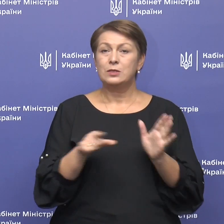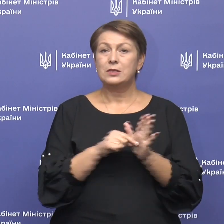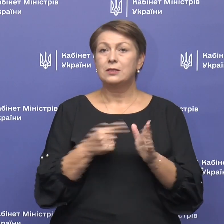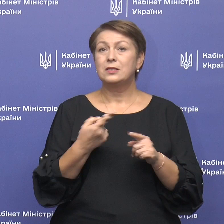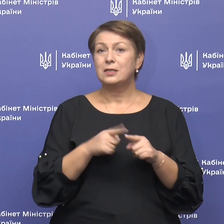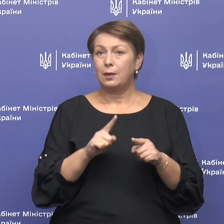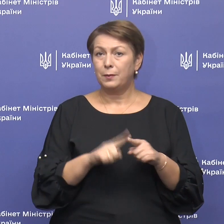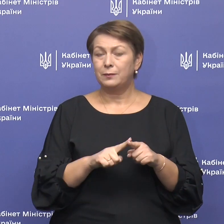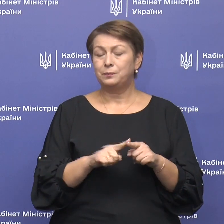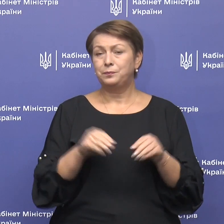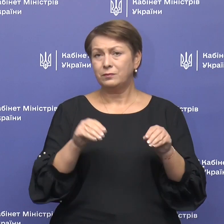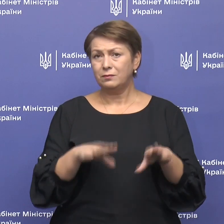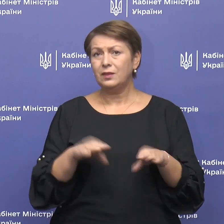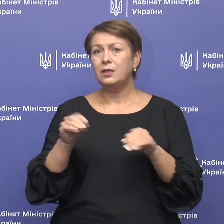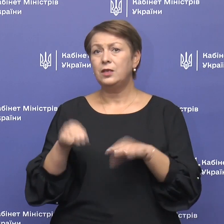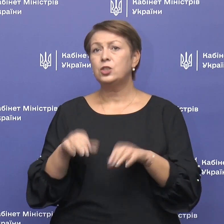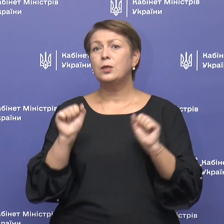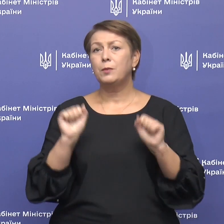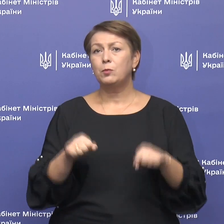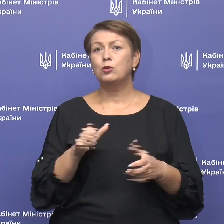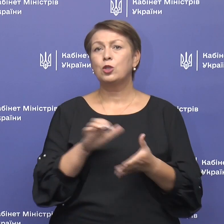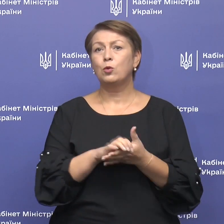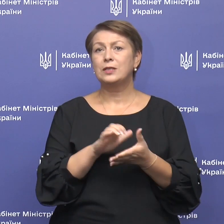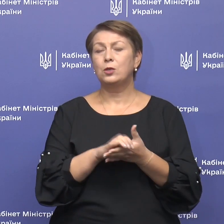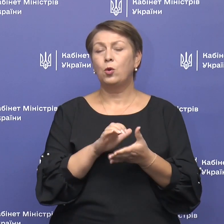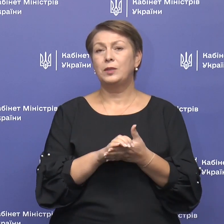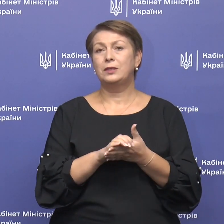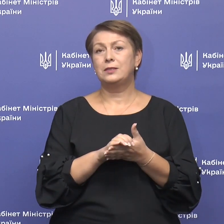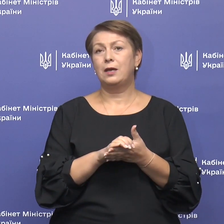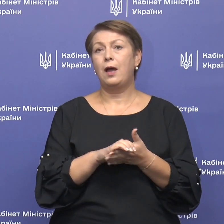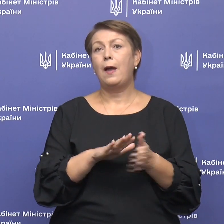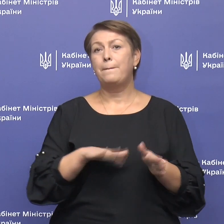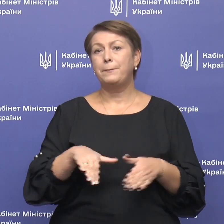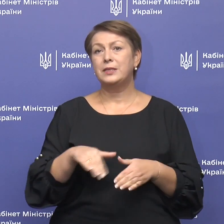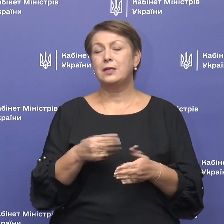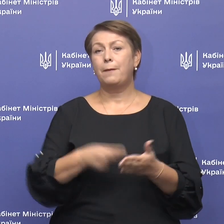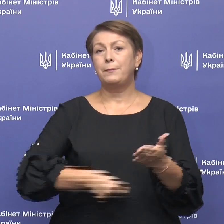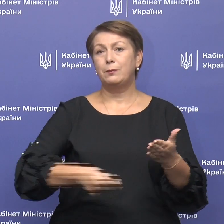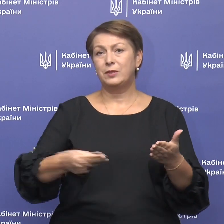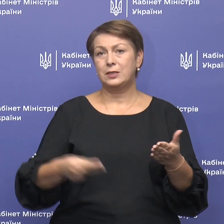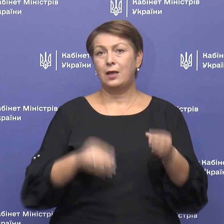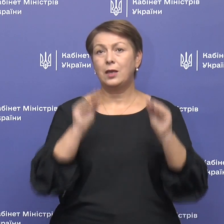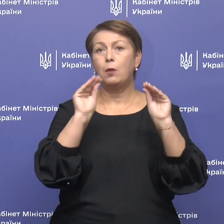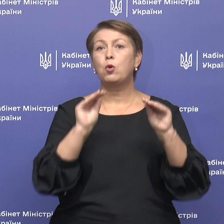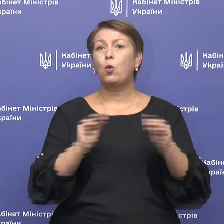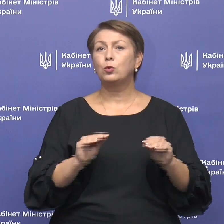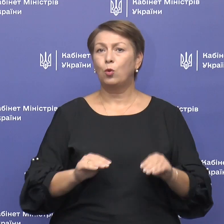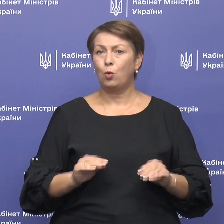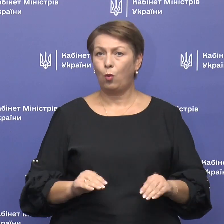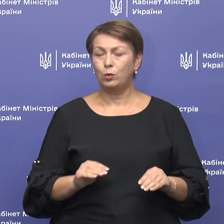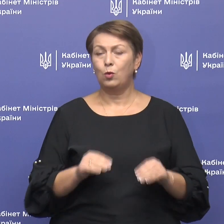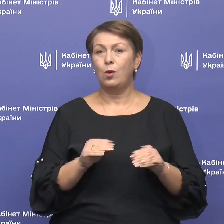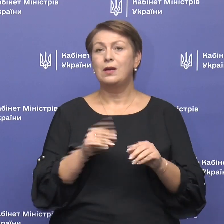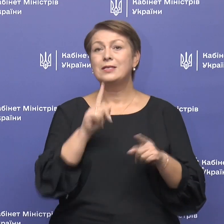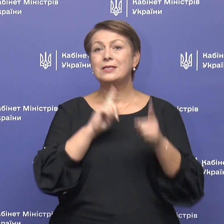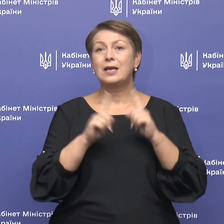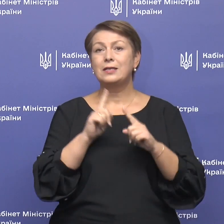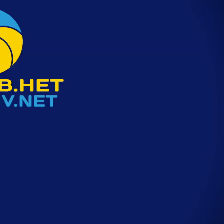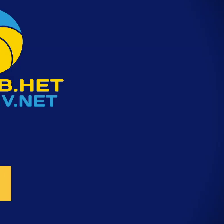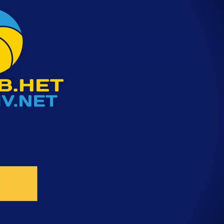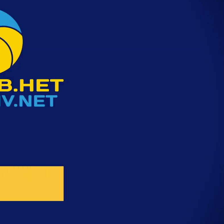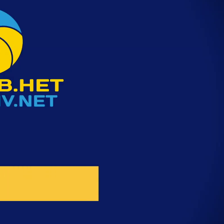рішеннями можна буде ознайомитись саме після підписання протоколу засідання